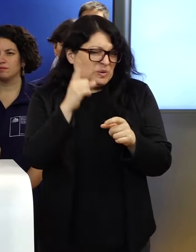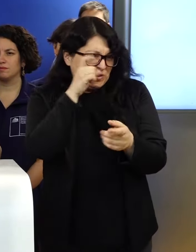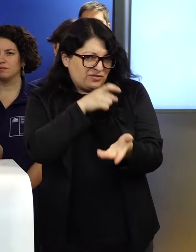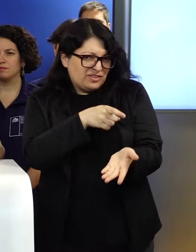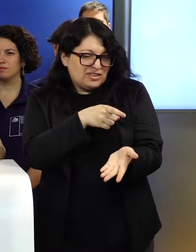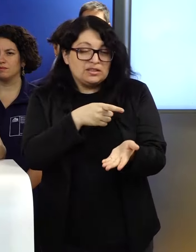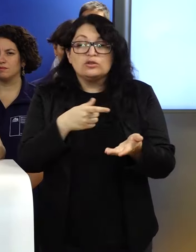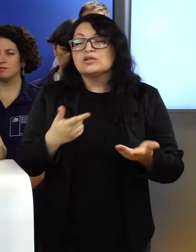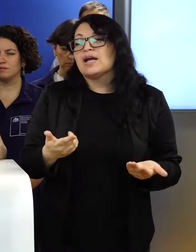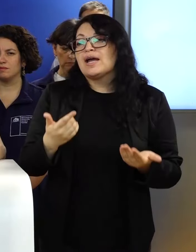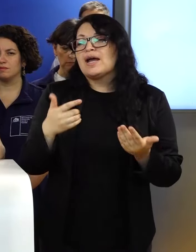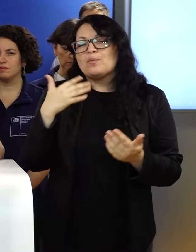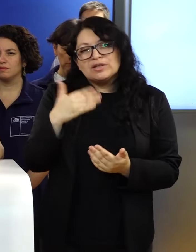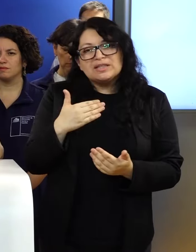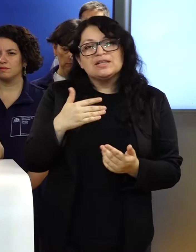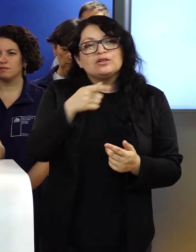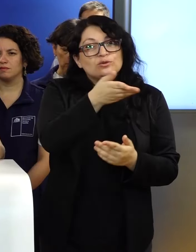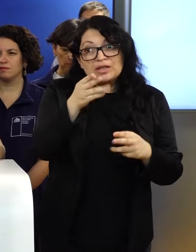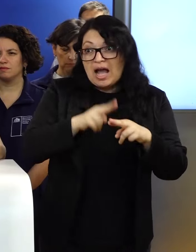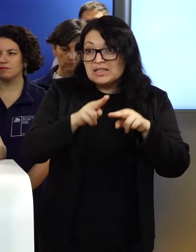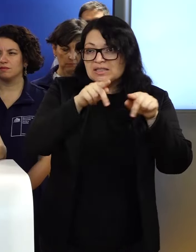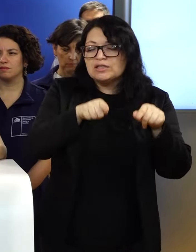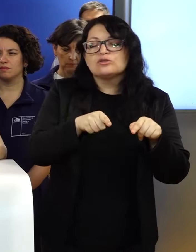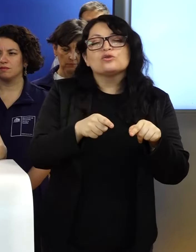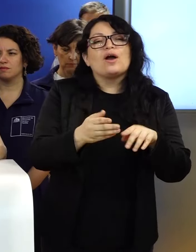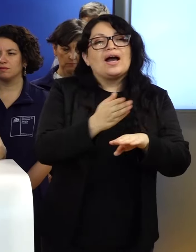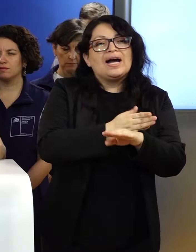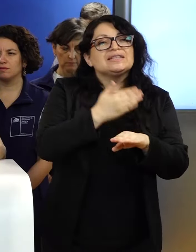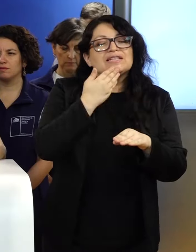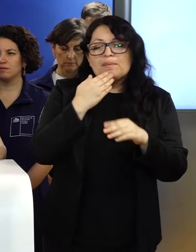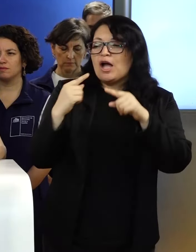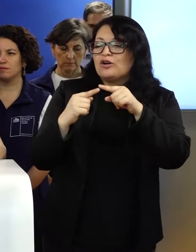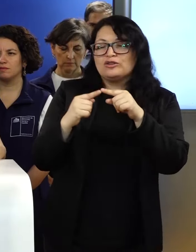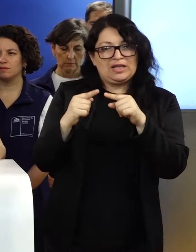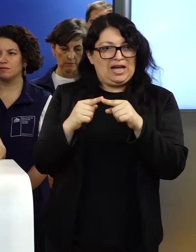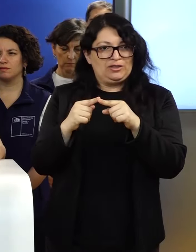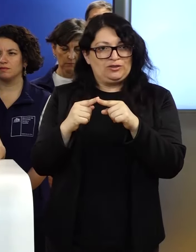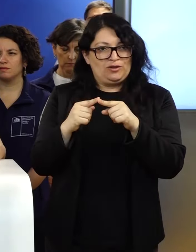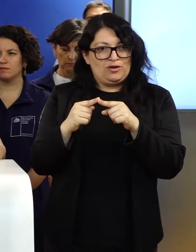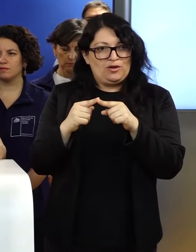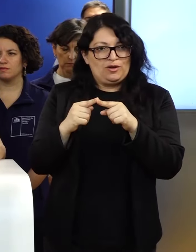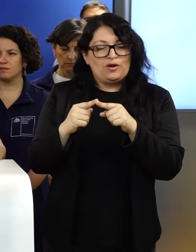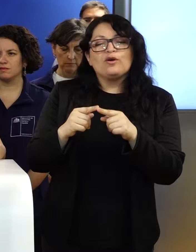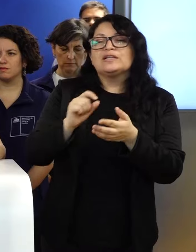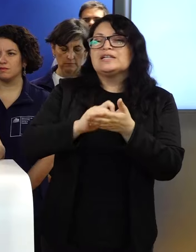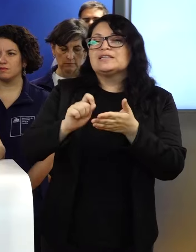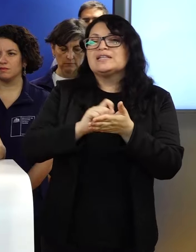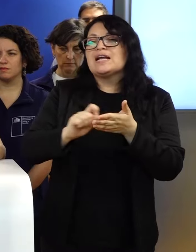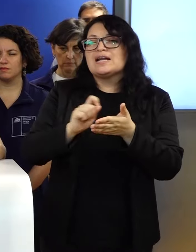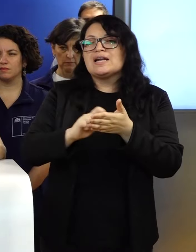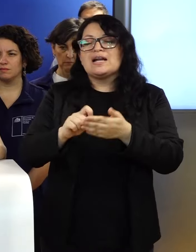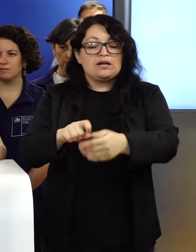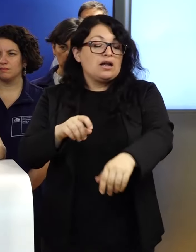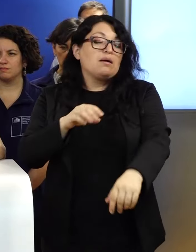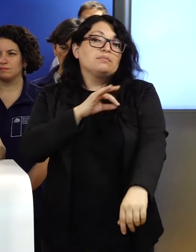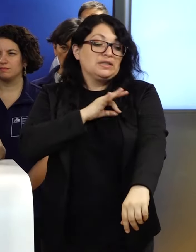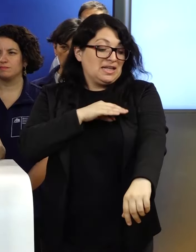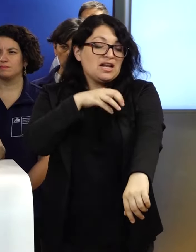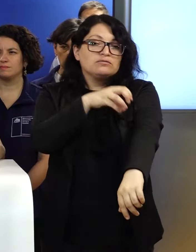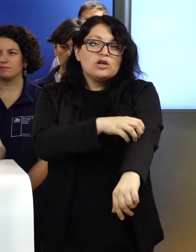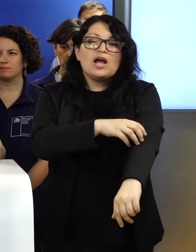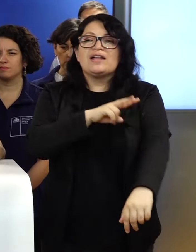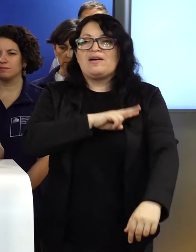importante quienes desarrollen labores de este tipo coordinarse con la seremía de obras públicas de la región de Valparaíso.